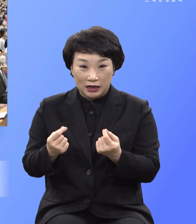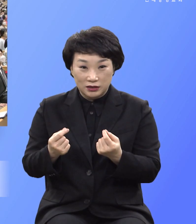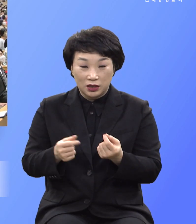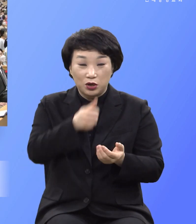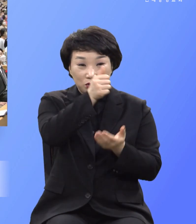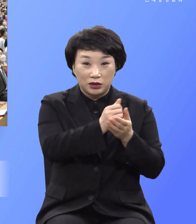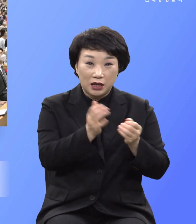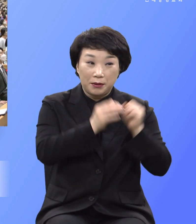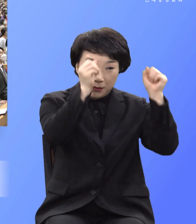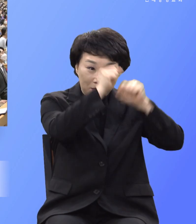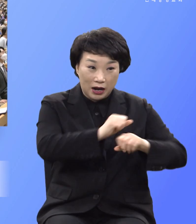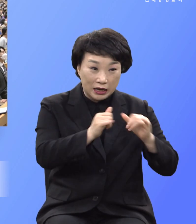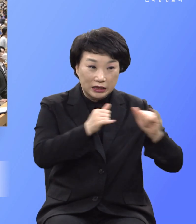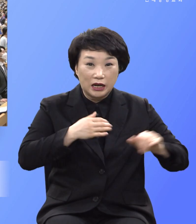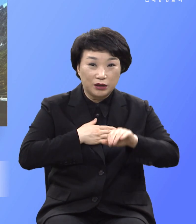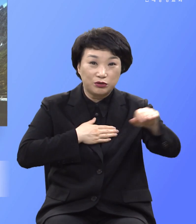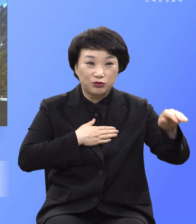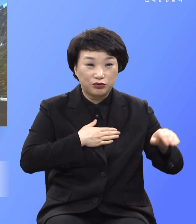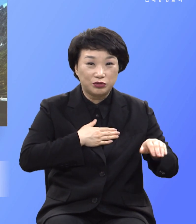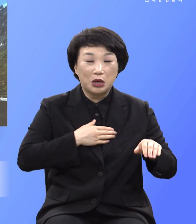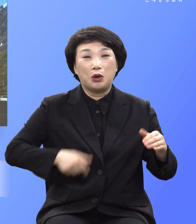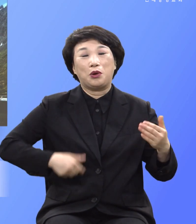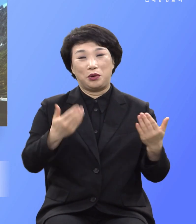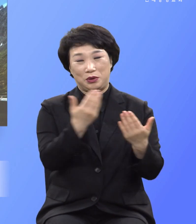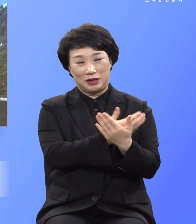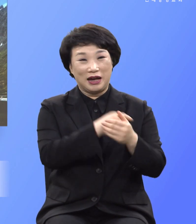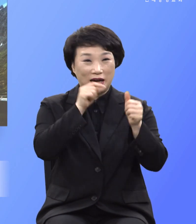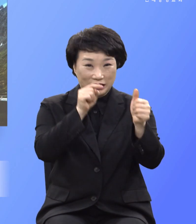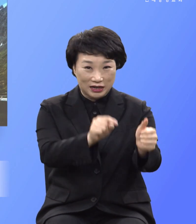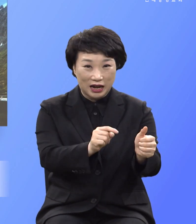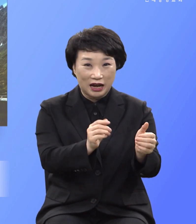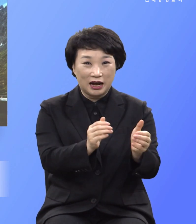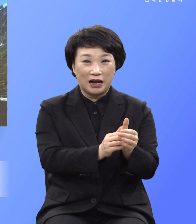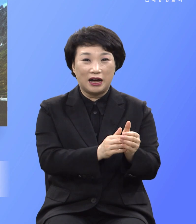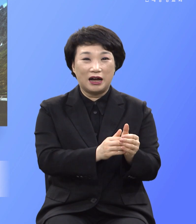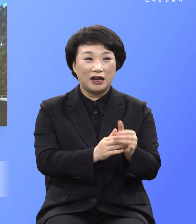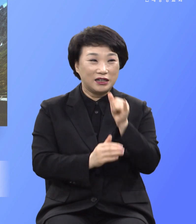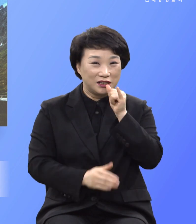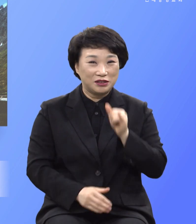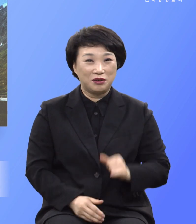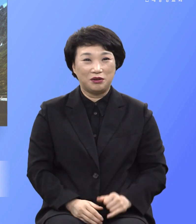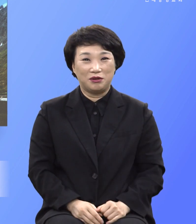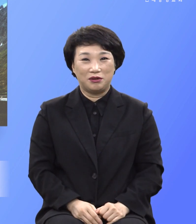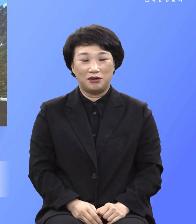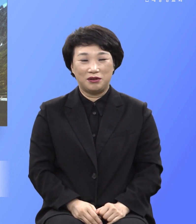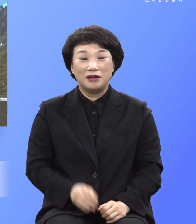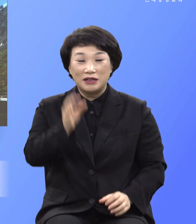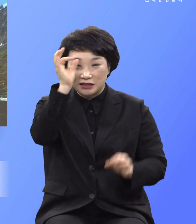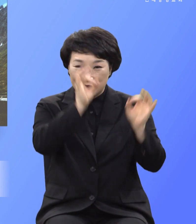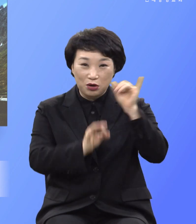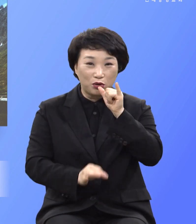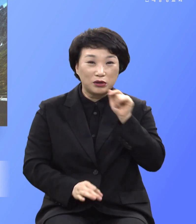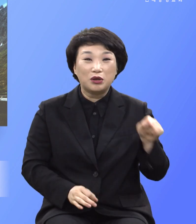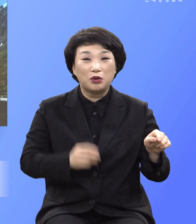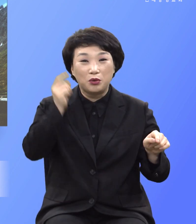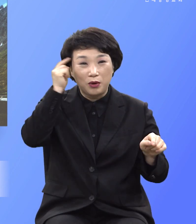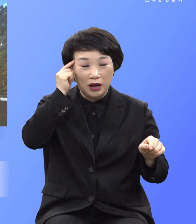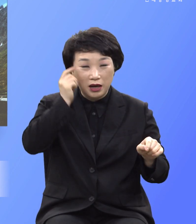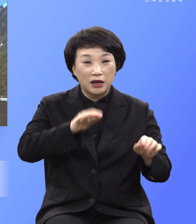멸망할 인간을 회개하라 소리 치며 찾으시면 죄 아래서